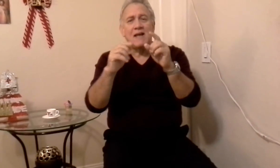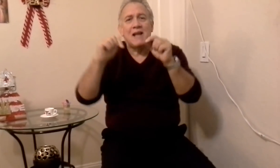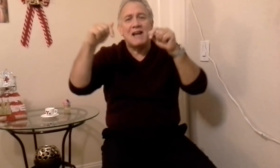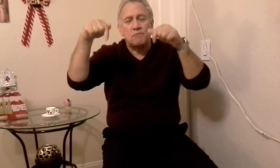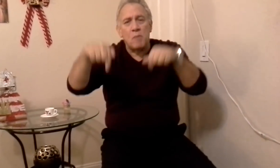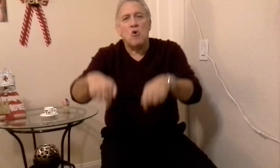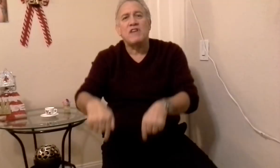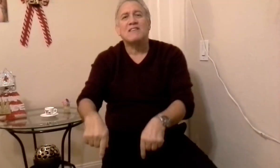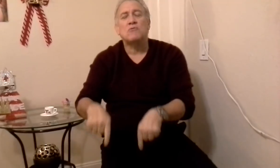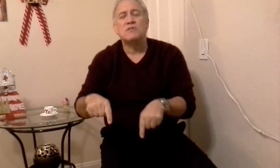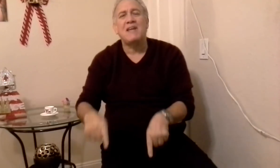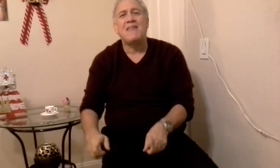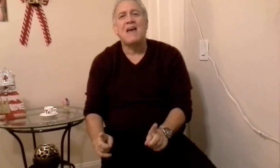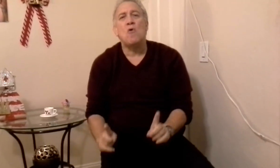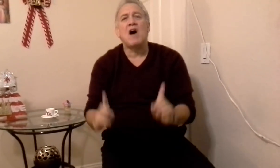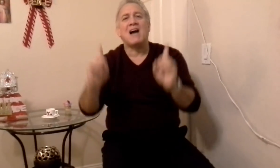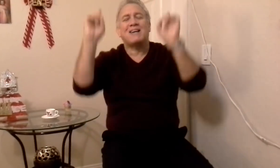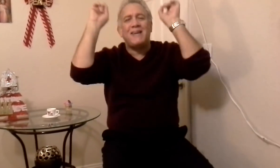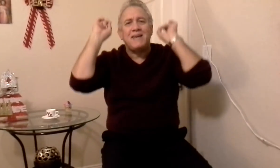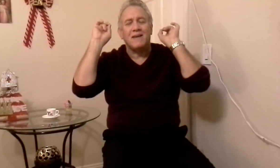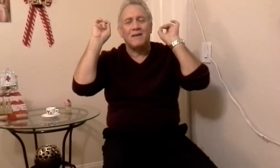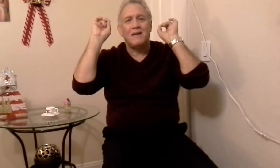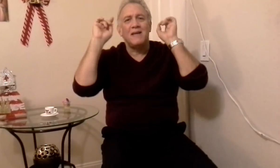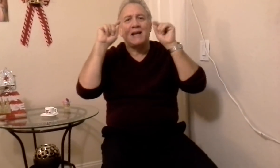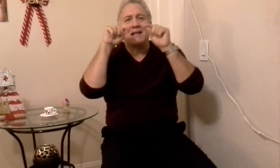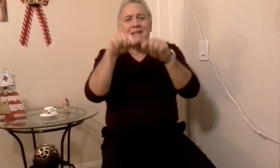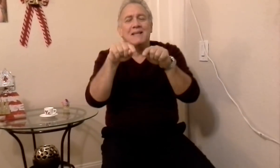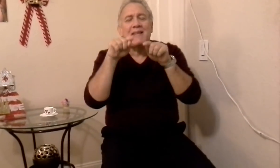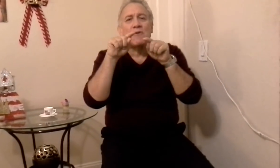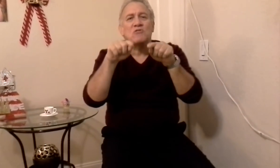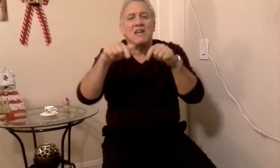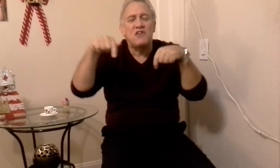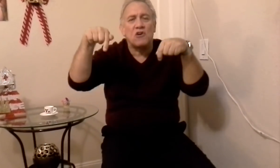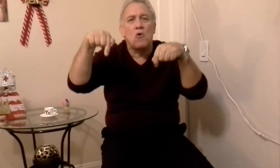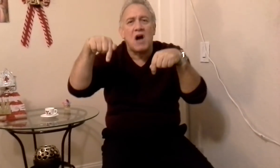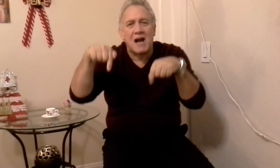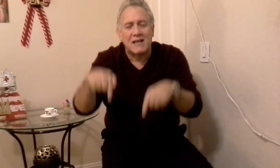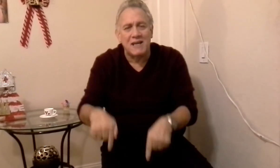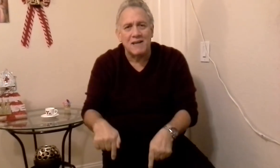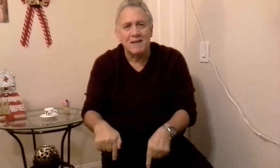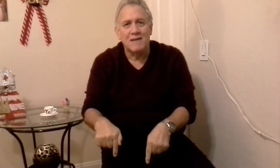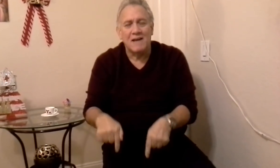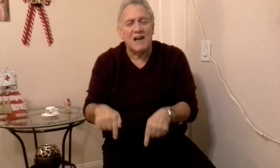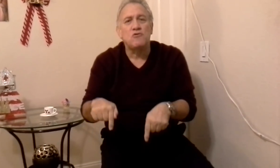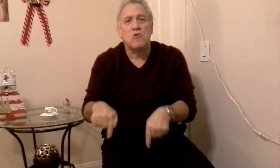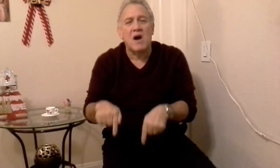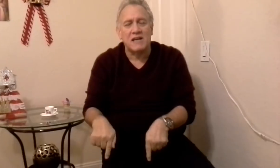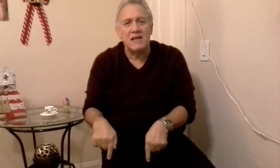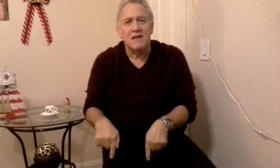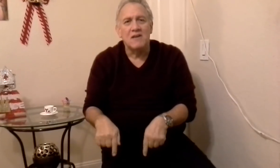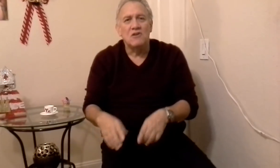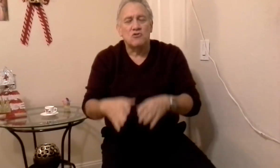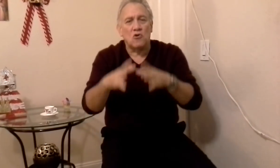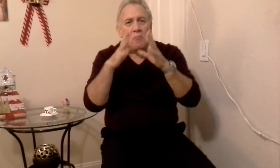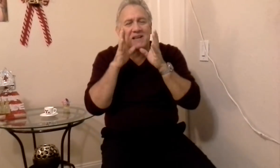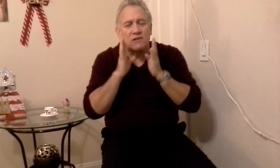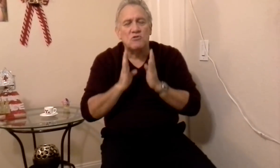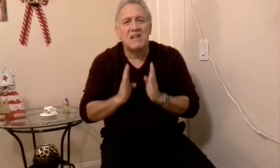las memorias que usted dejó aquí, la gente que usted llevó aquí, ayudó aquí, son lo más que usted